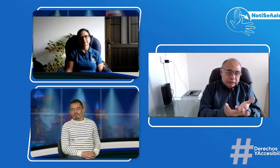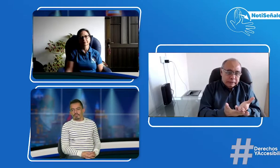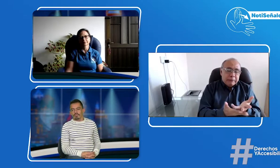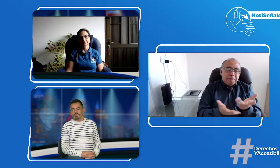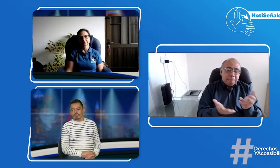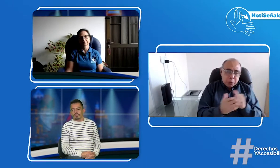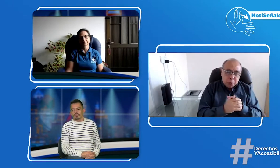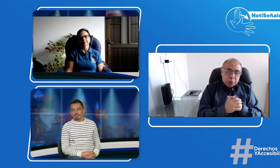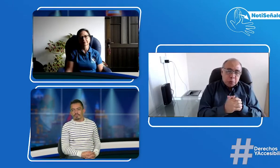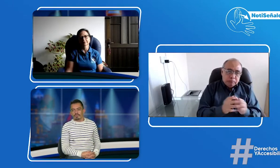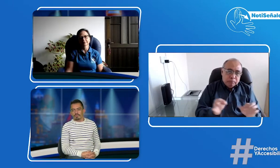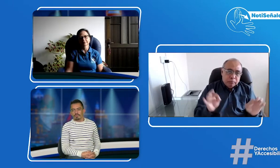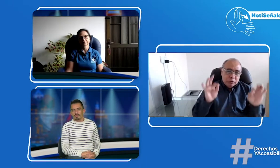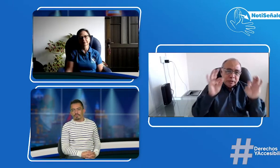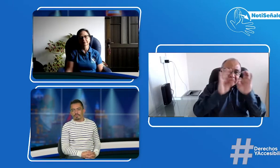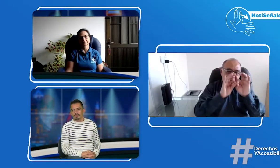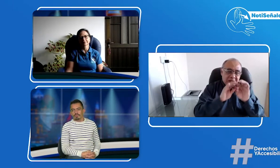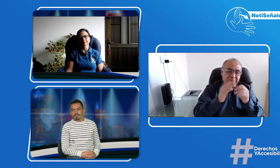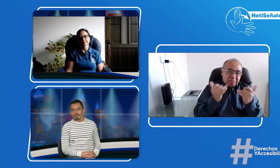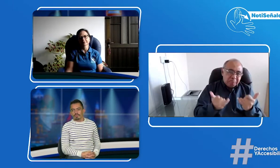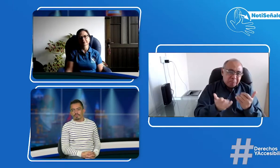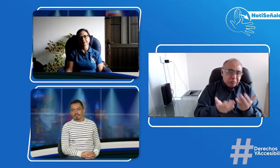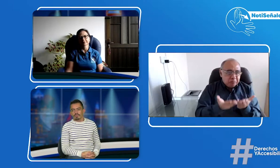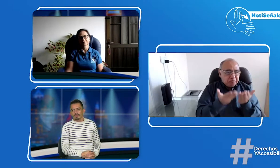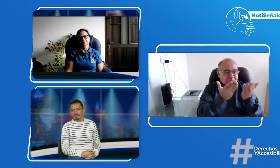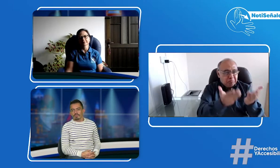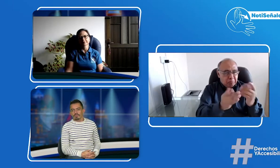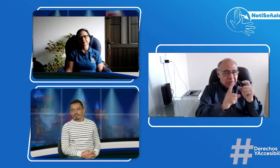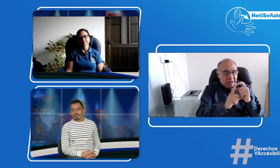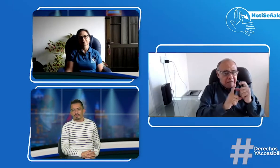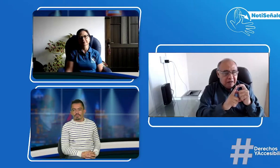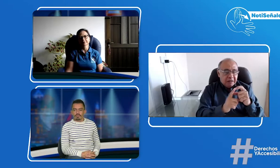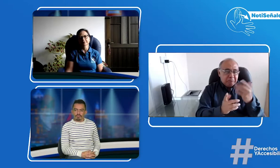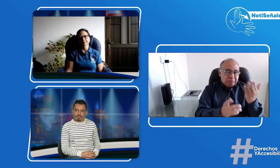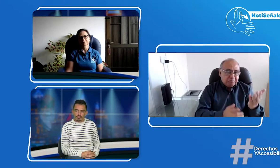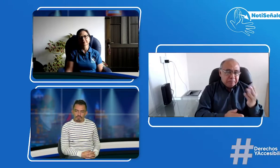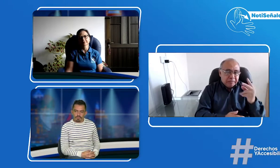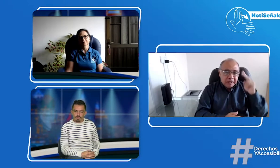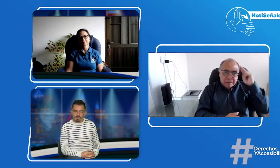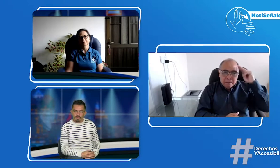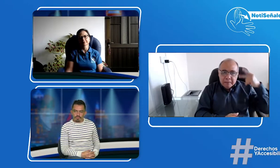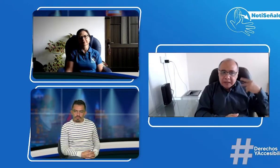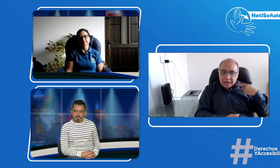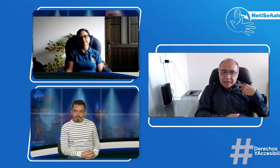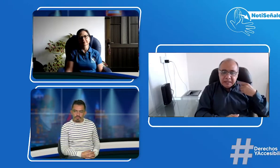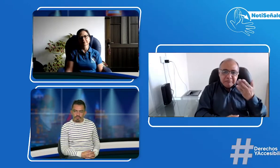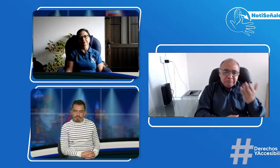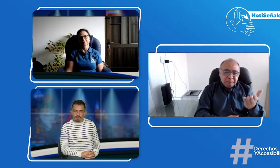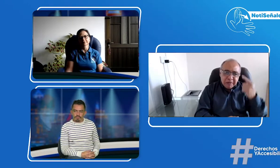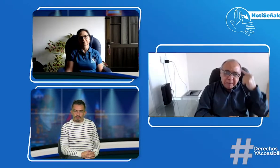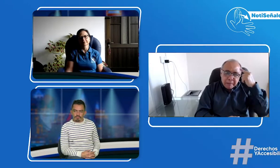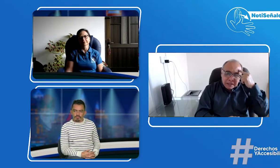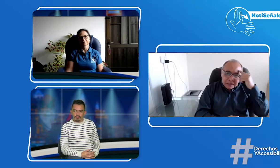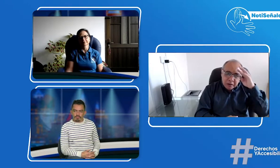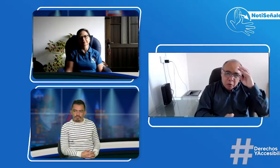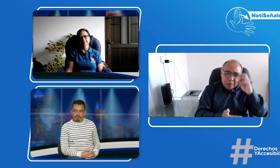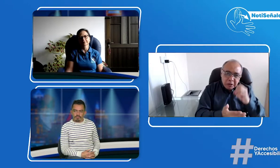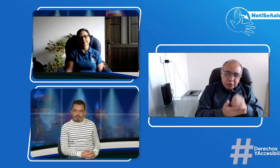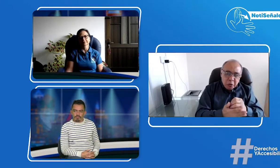Luz Marín nos ha dejado la propuesta, ¿no? Qué importante es, ¿no? Entonces, démosle espacio a Marleni